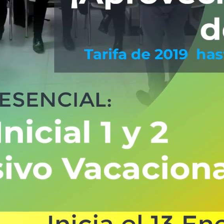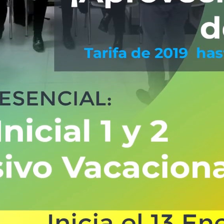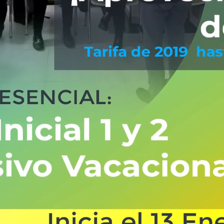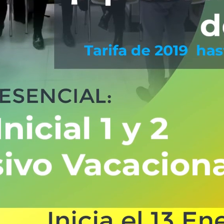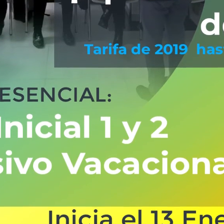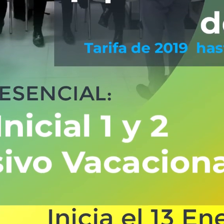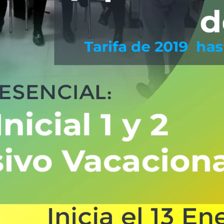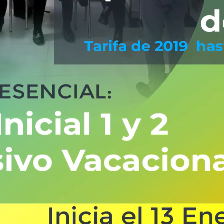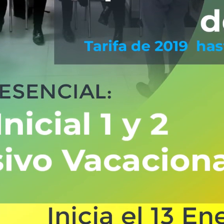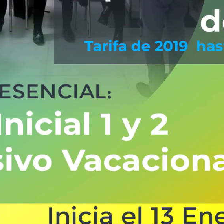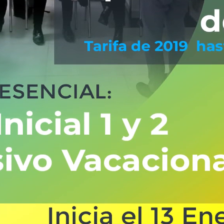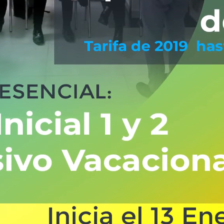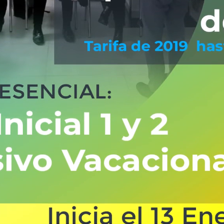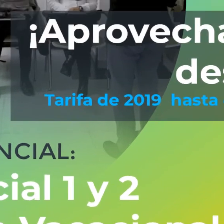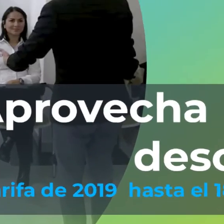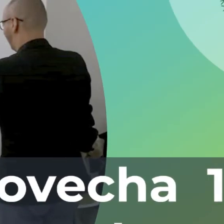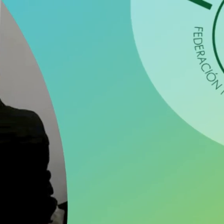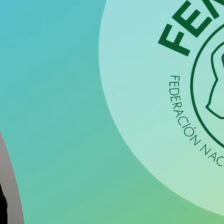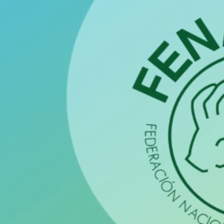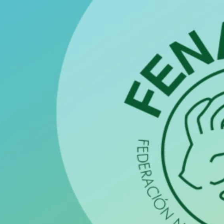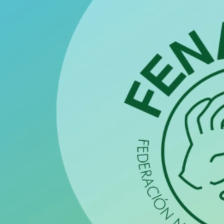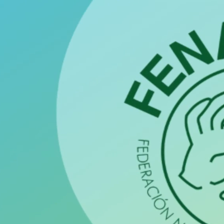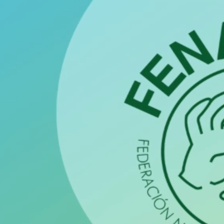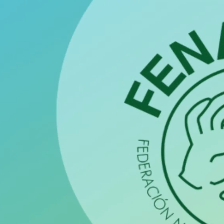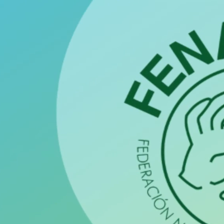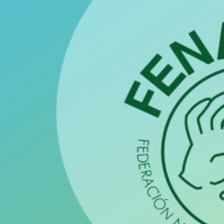el 13 de enero. La unión es nuestra fortaleza.